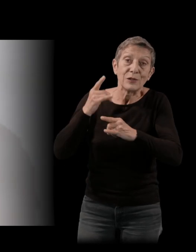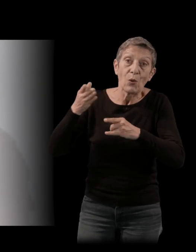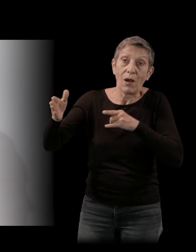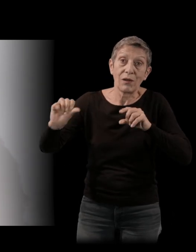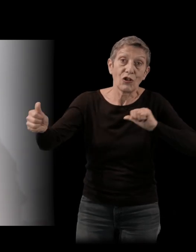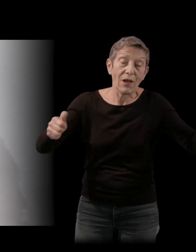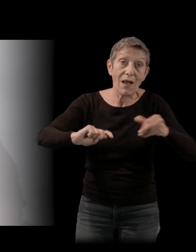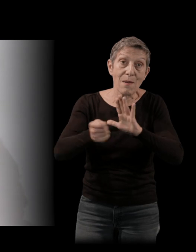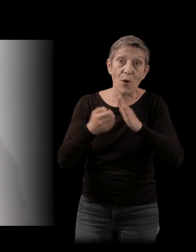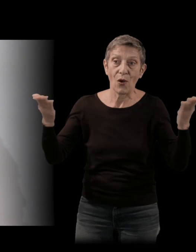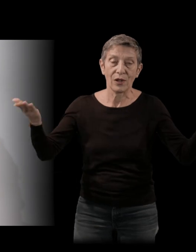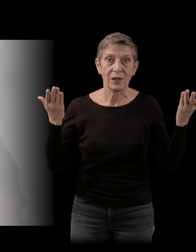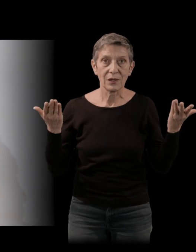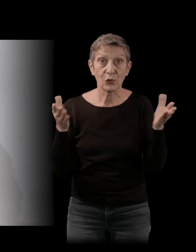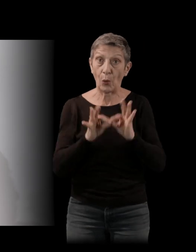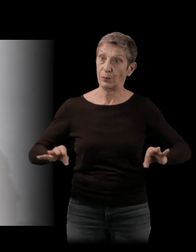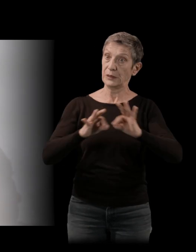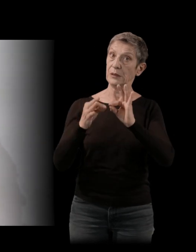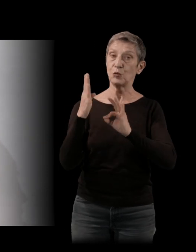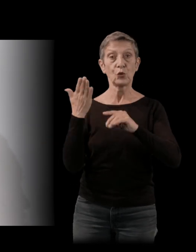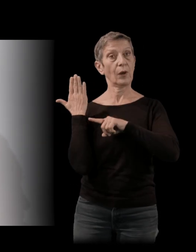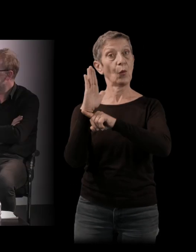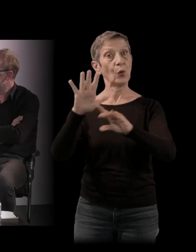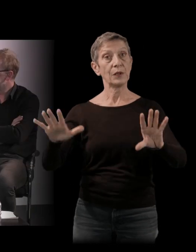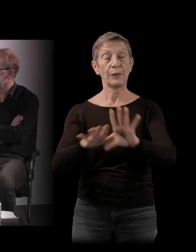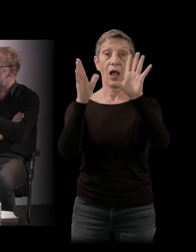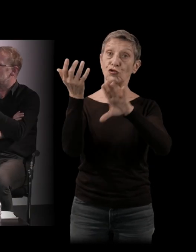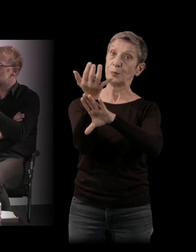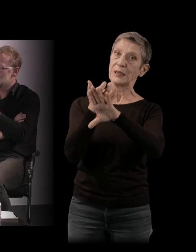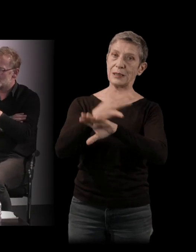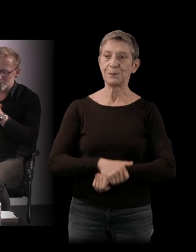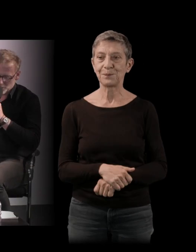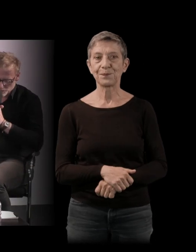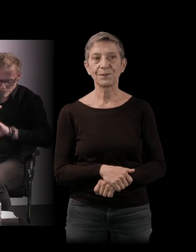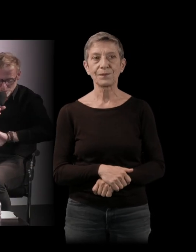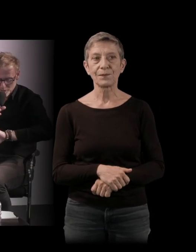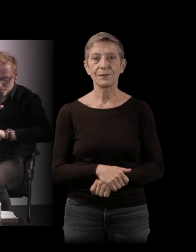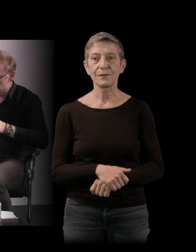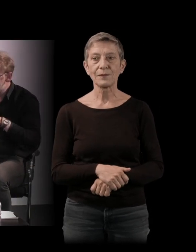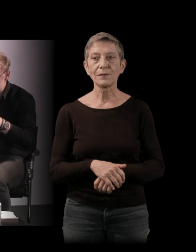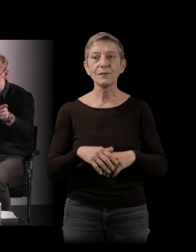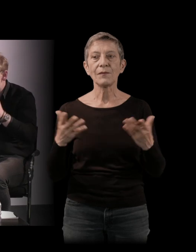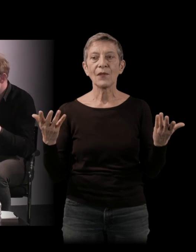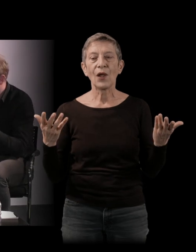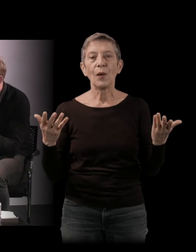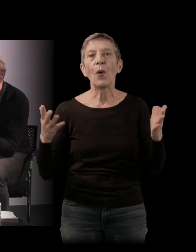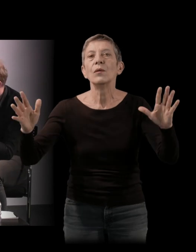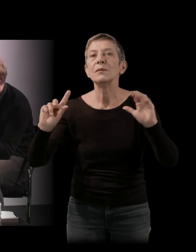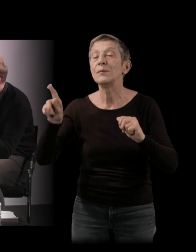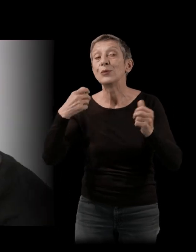Donc, c'est des pays qui avaient besoin aussi de redorer un peu leur image. Oui, Peut-être encore une ou deux questions. Bien sûr, avant de donner la parole au public,